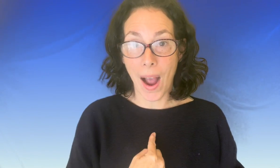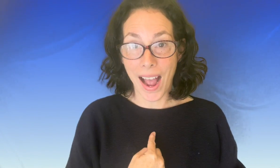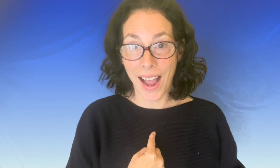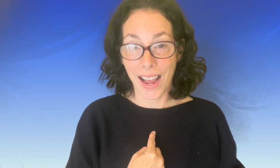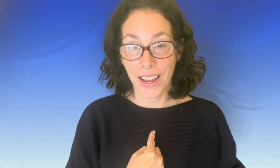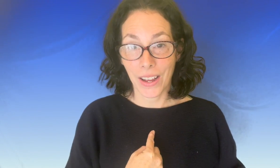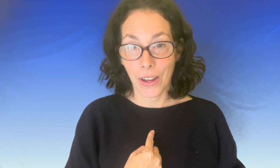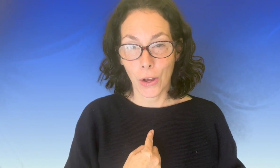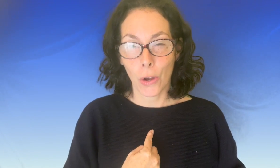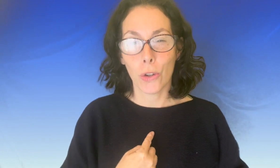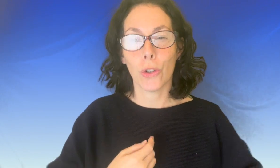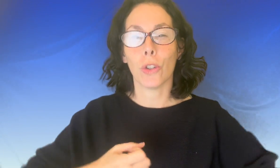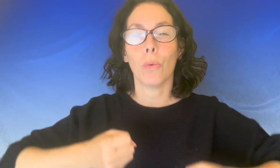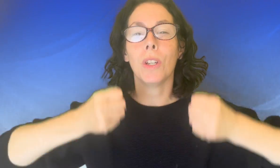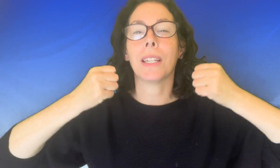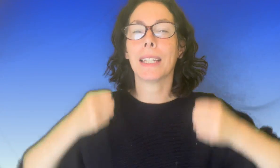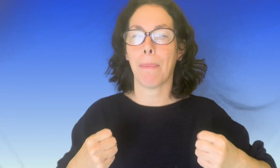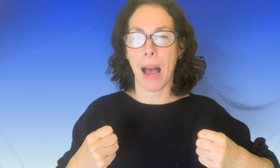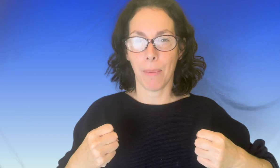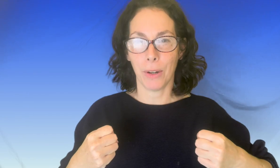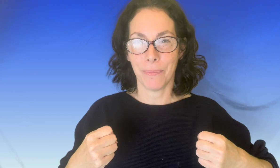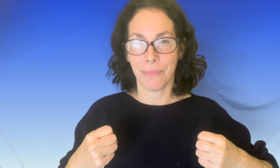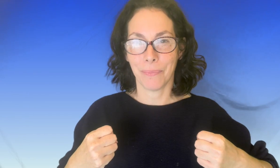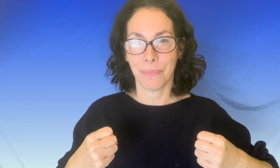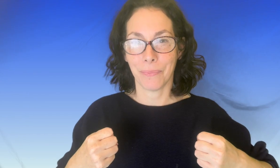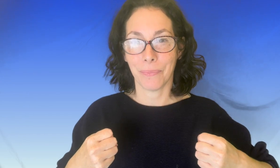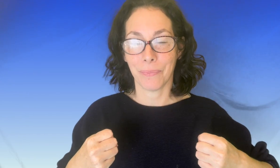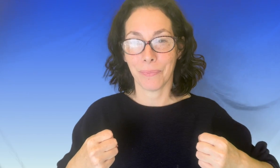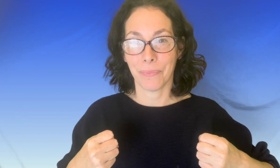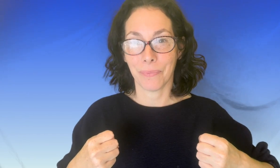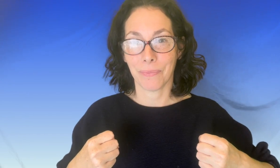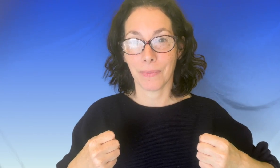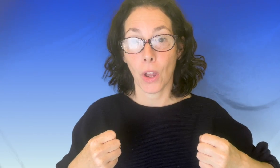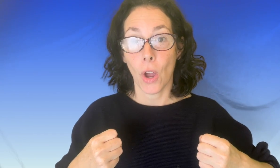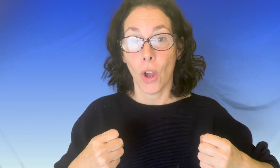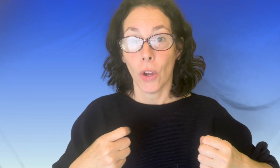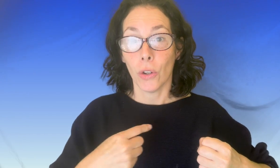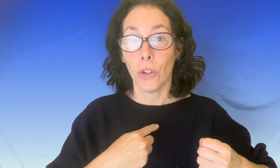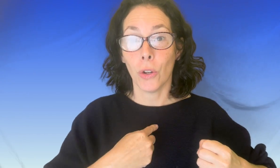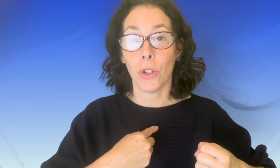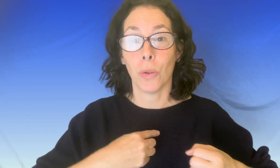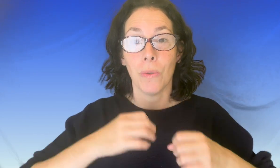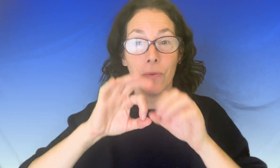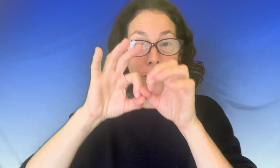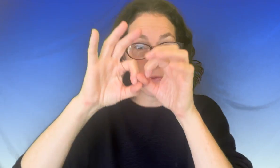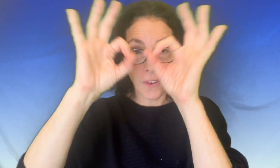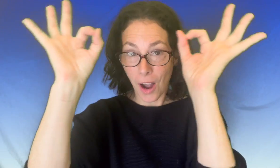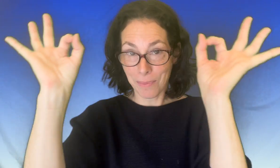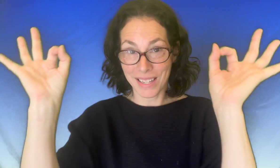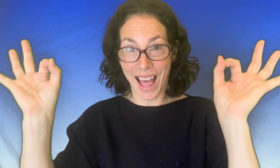je suis capable je suis formidable